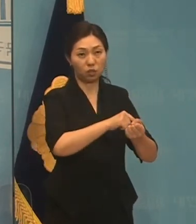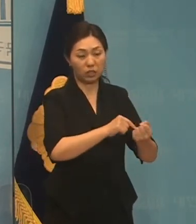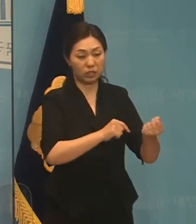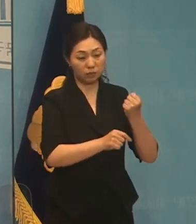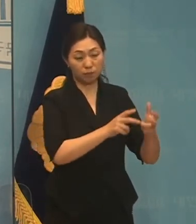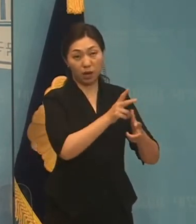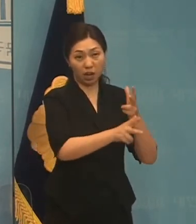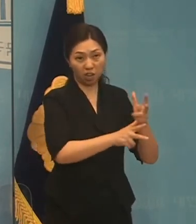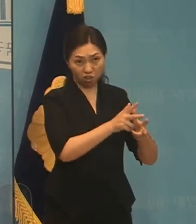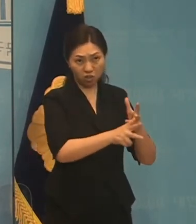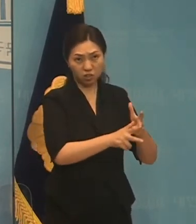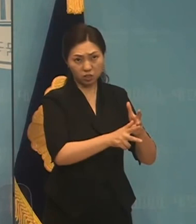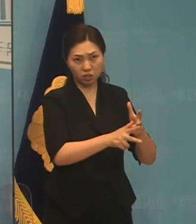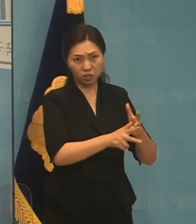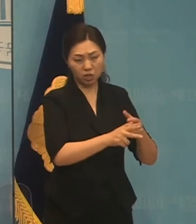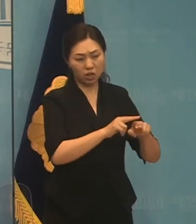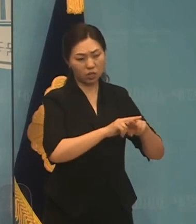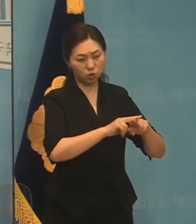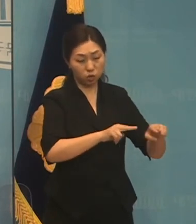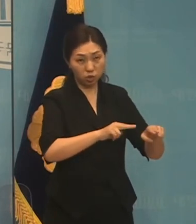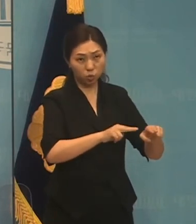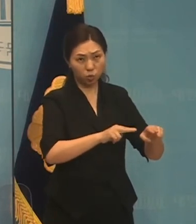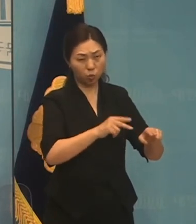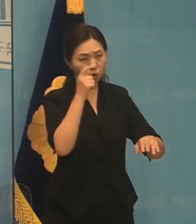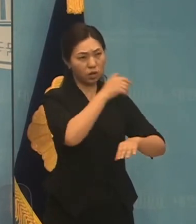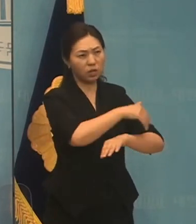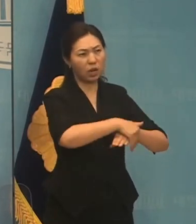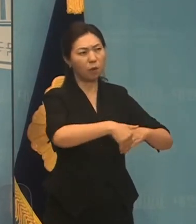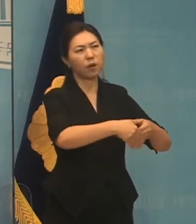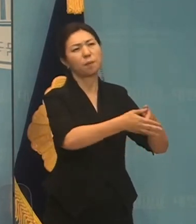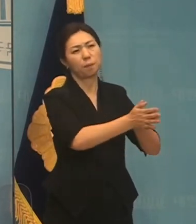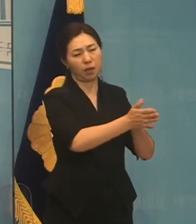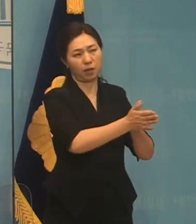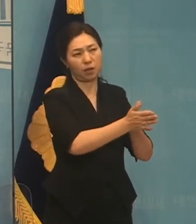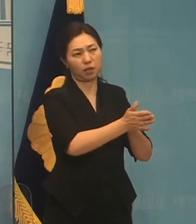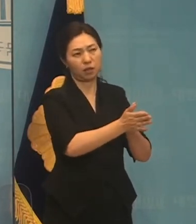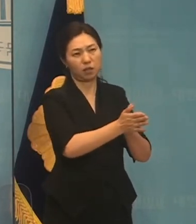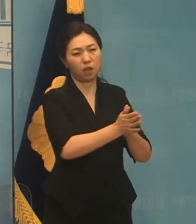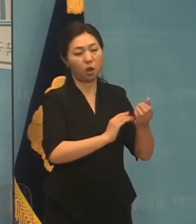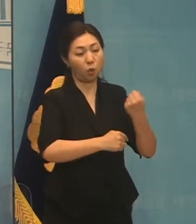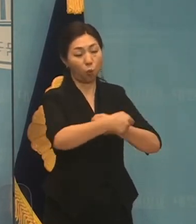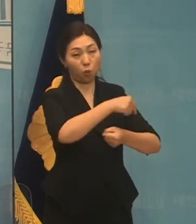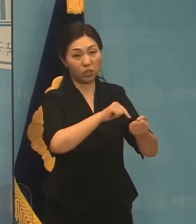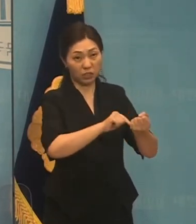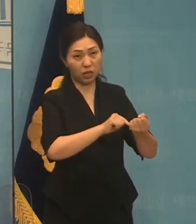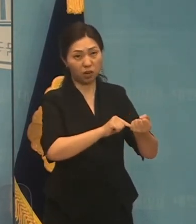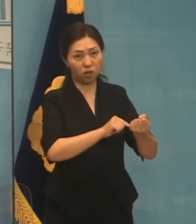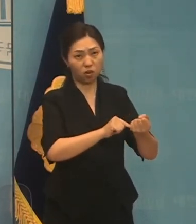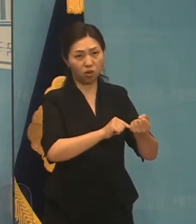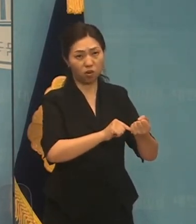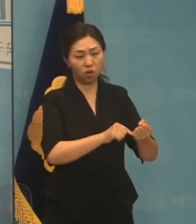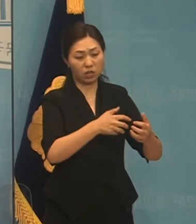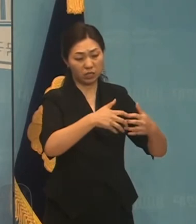청정에너지인 원자력에너지를 개발함과 동시에